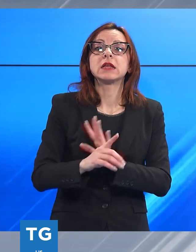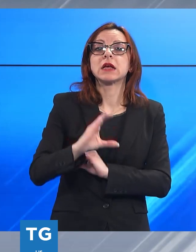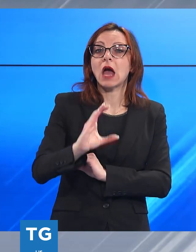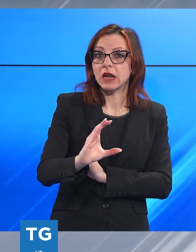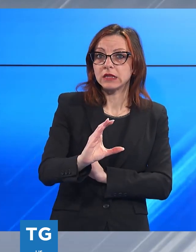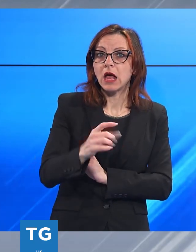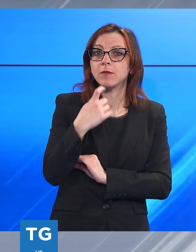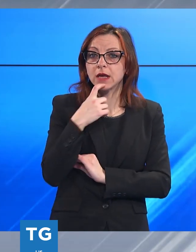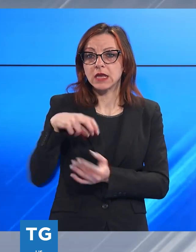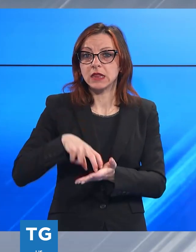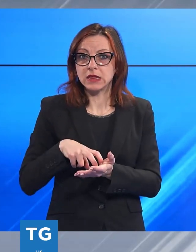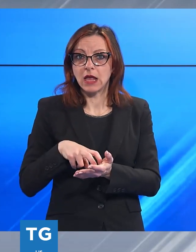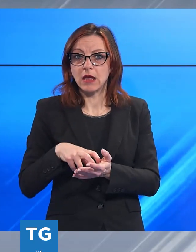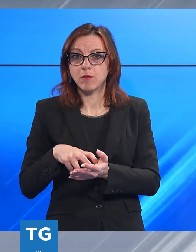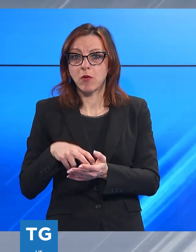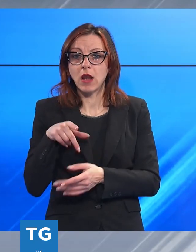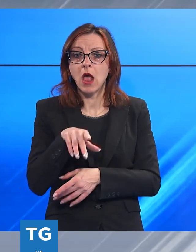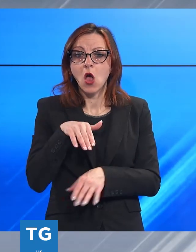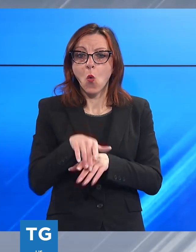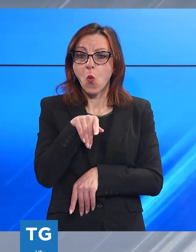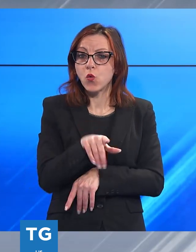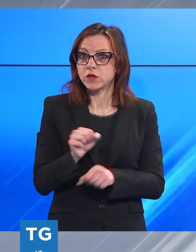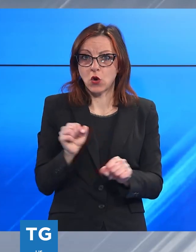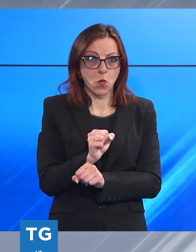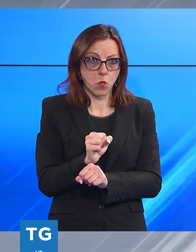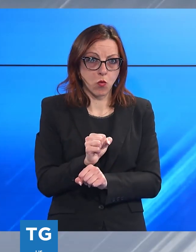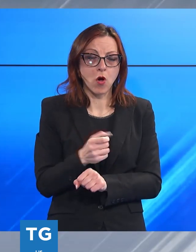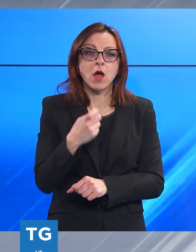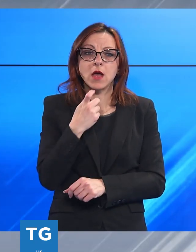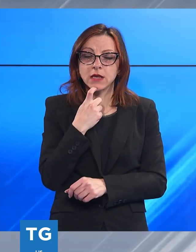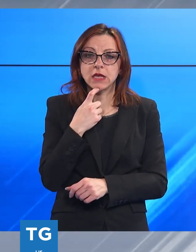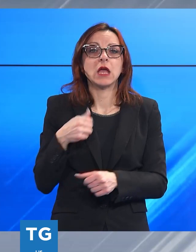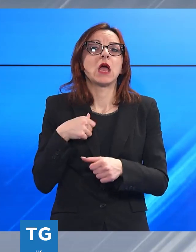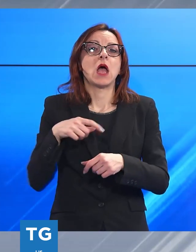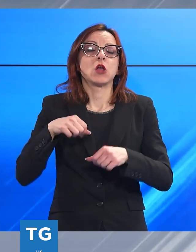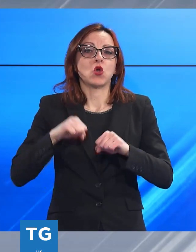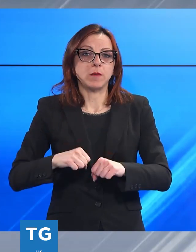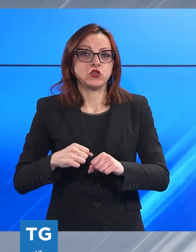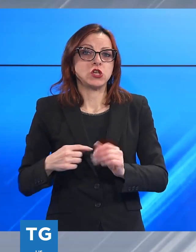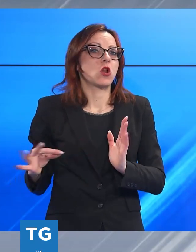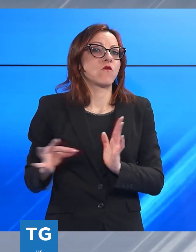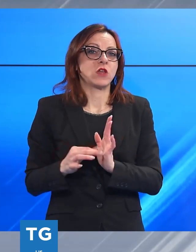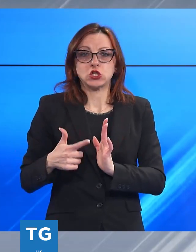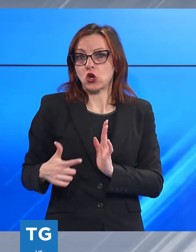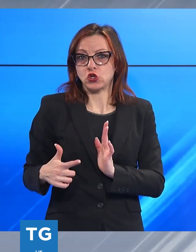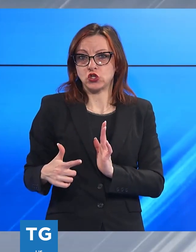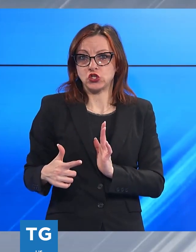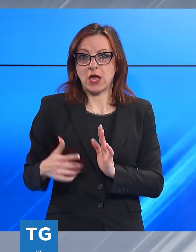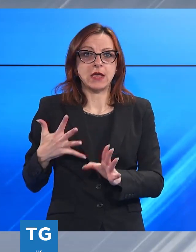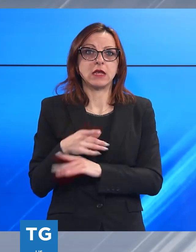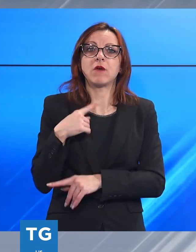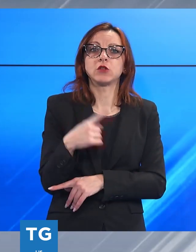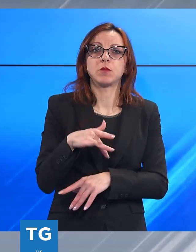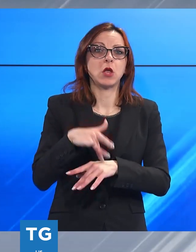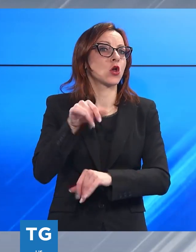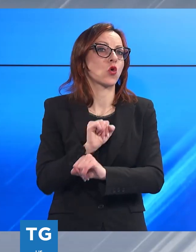soggetti più deboli difesi da legali d'ufficio e privi di un domicilio stabile. Ma i campi in cui le riforme non sono più rinviabili per